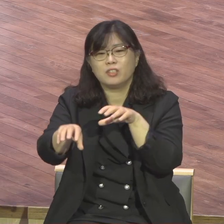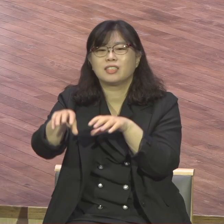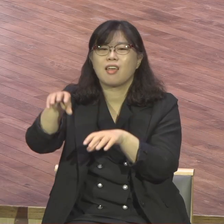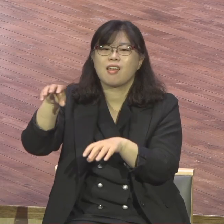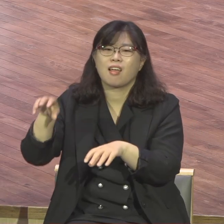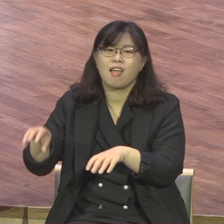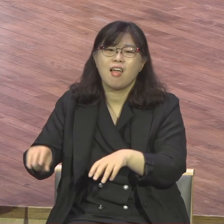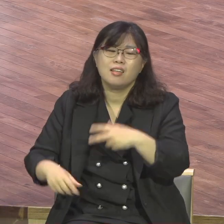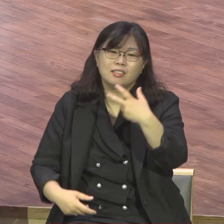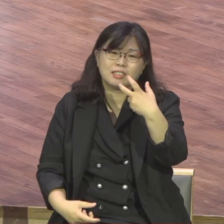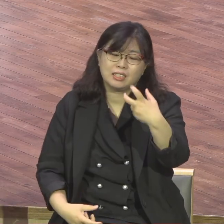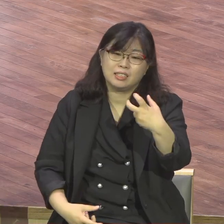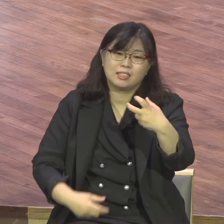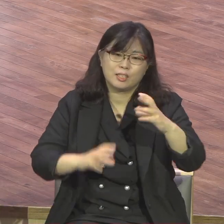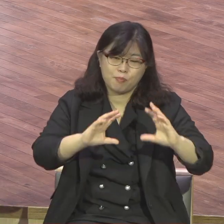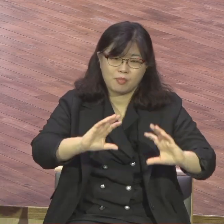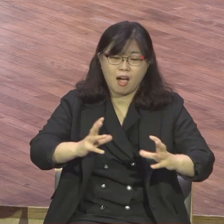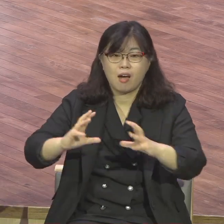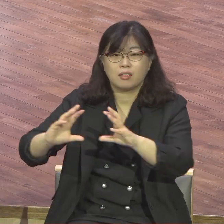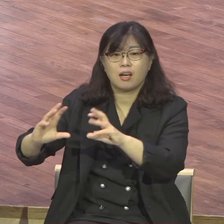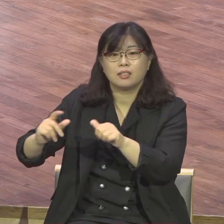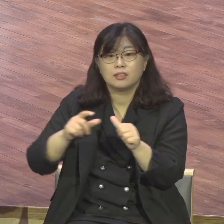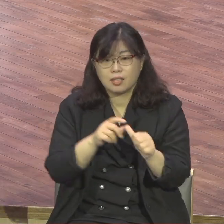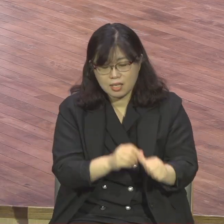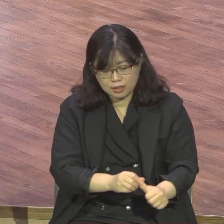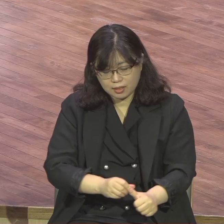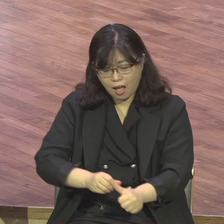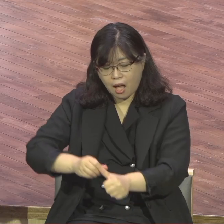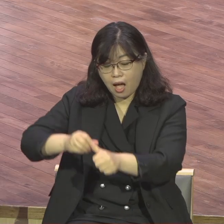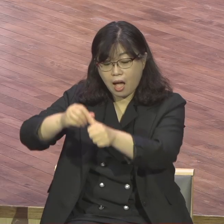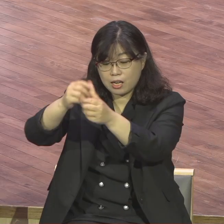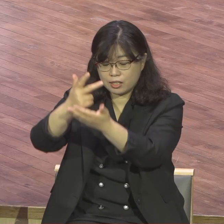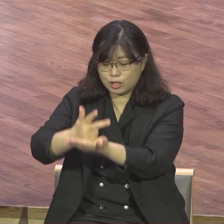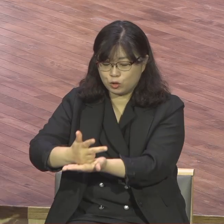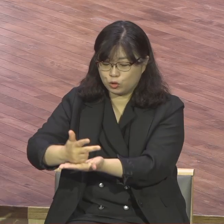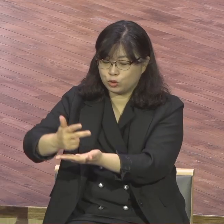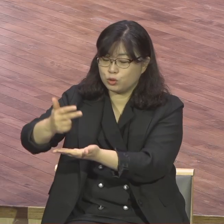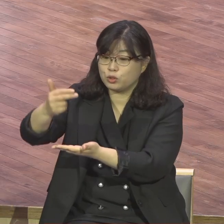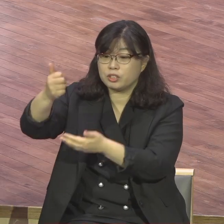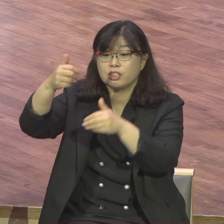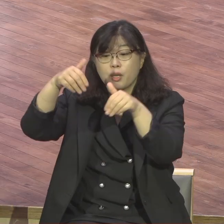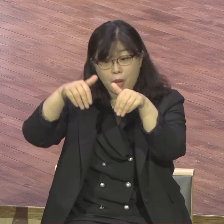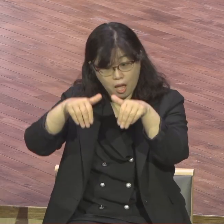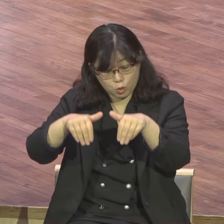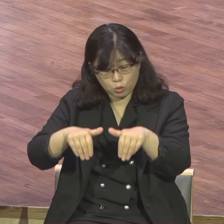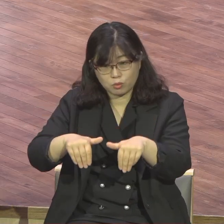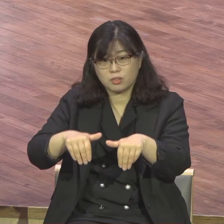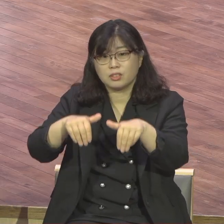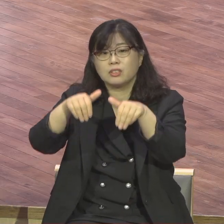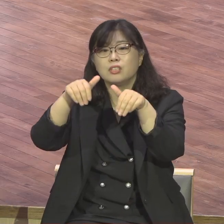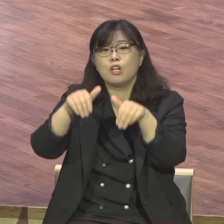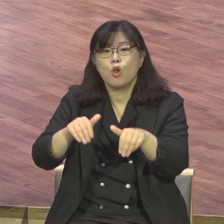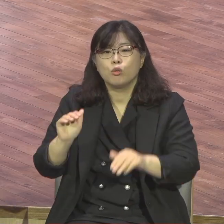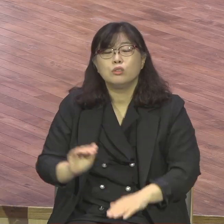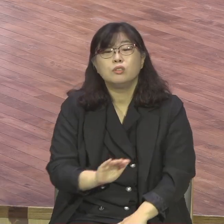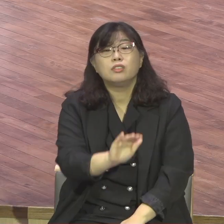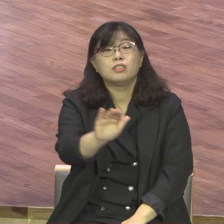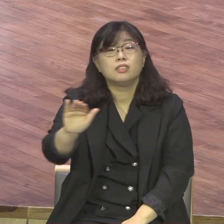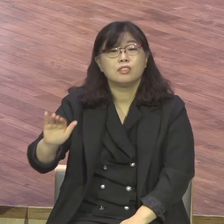지신 나라를 사랑해 주님의 동들 우리는